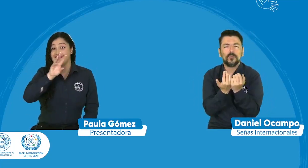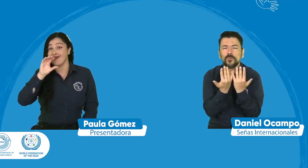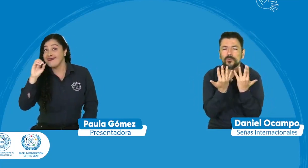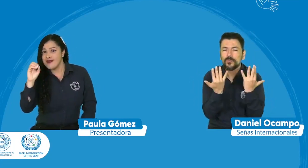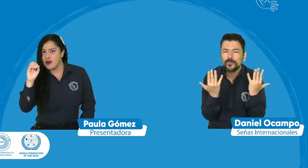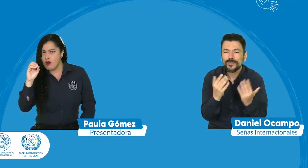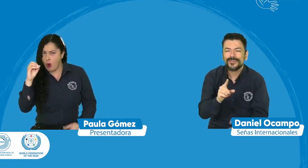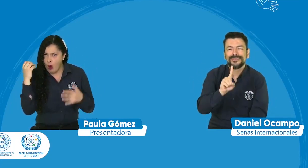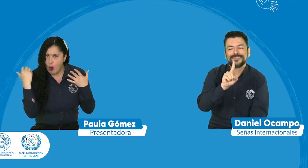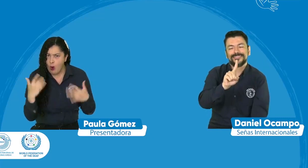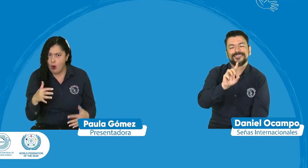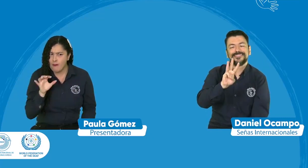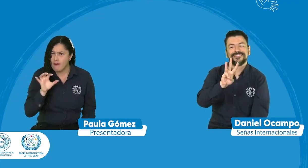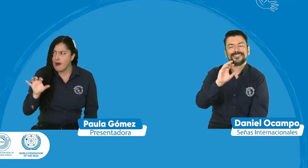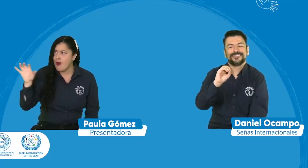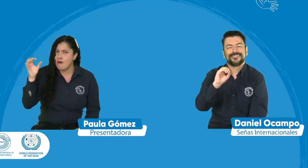de 130 países